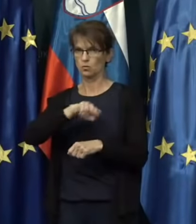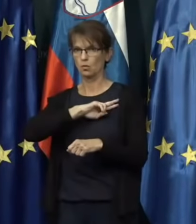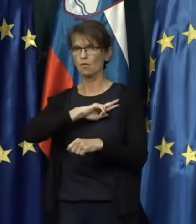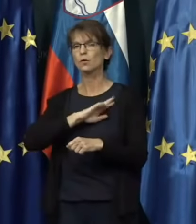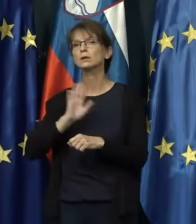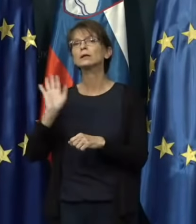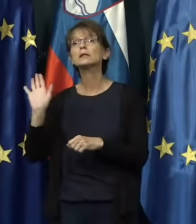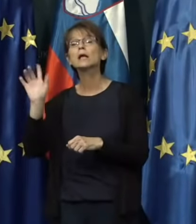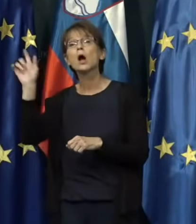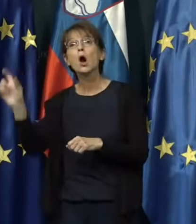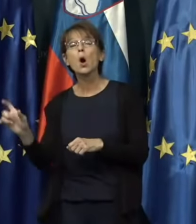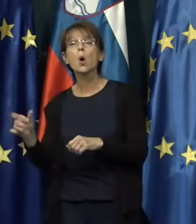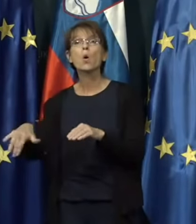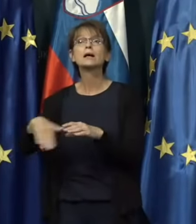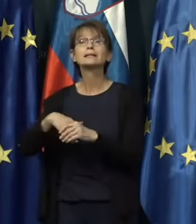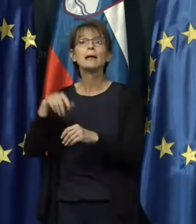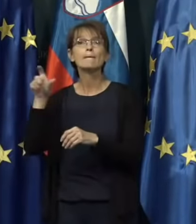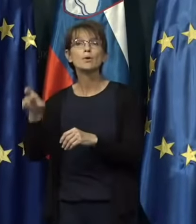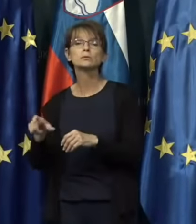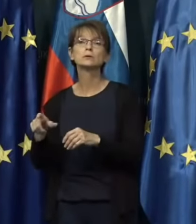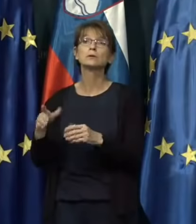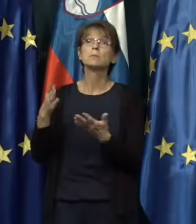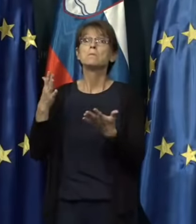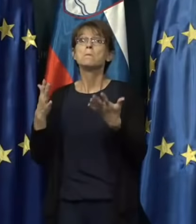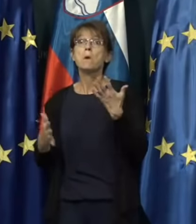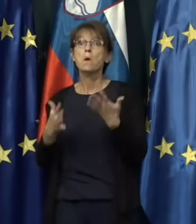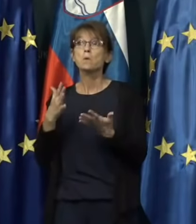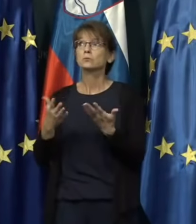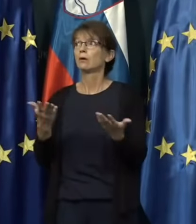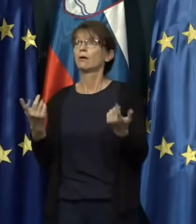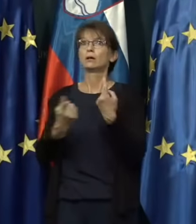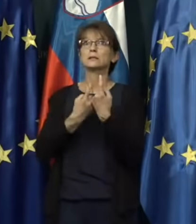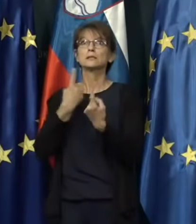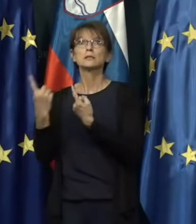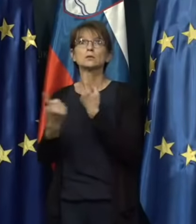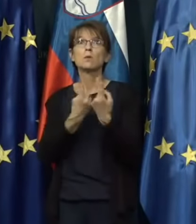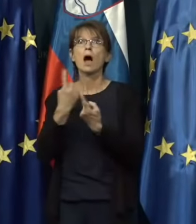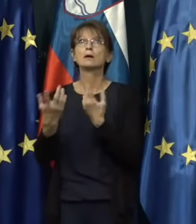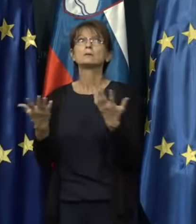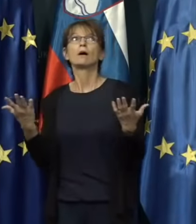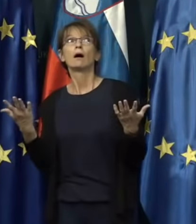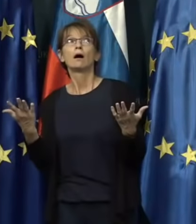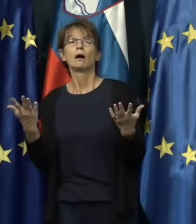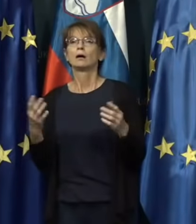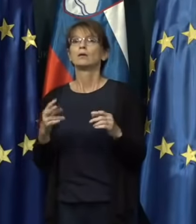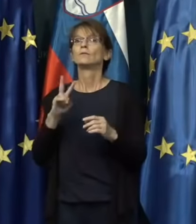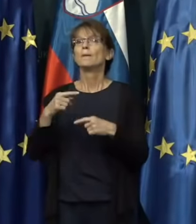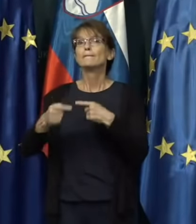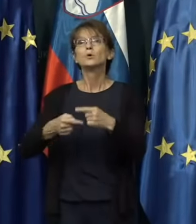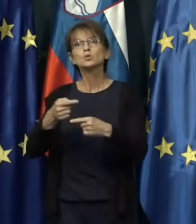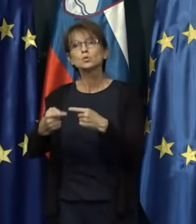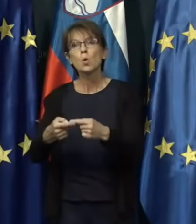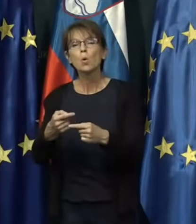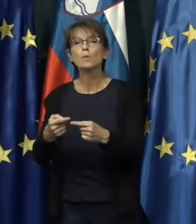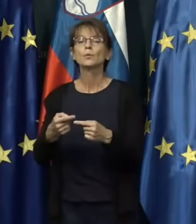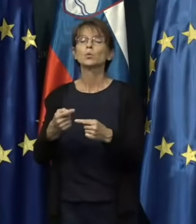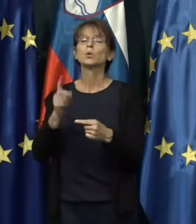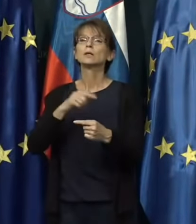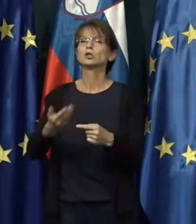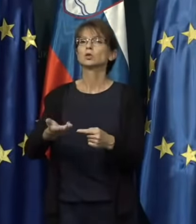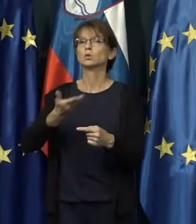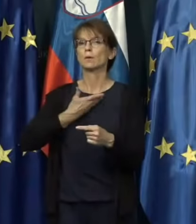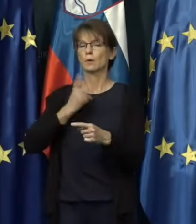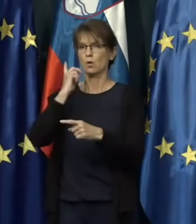njegov zaposleni mora biti znajde v postopku in dobi